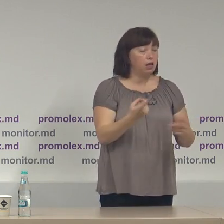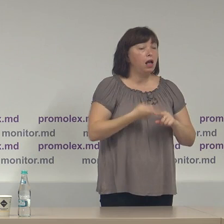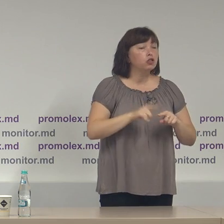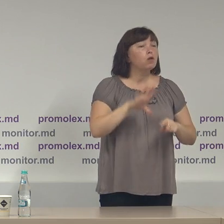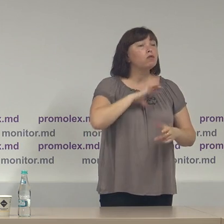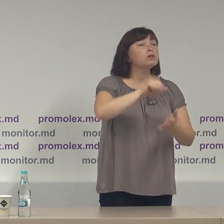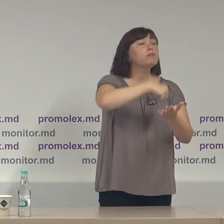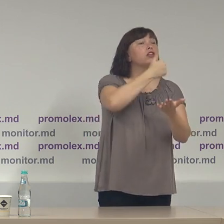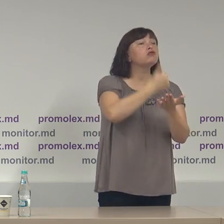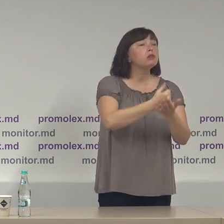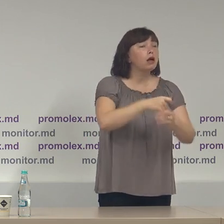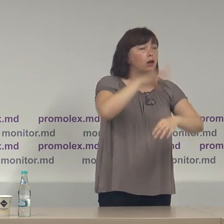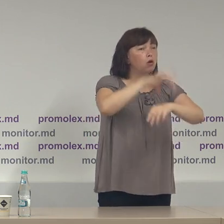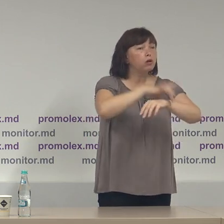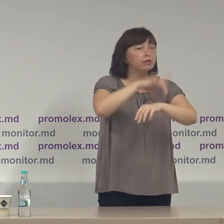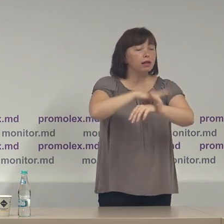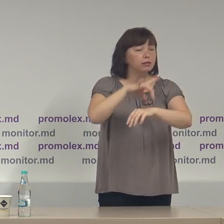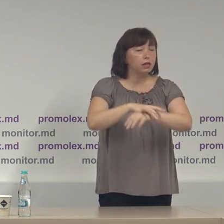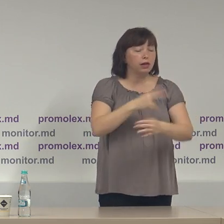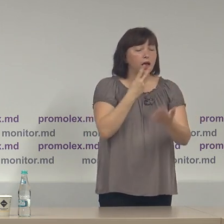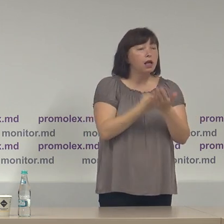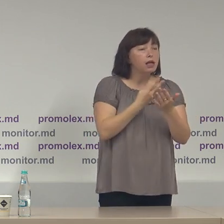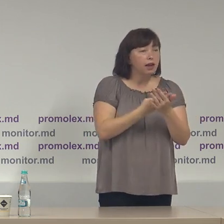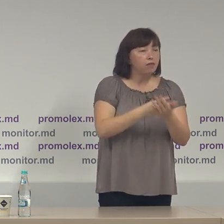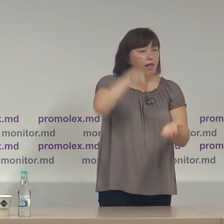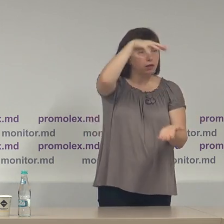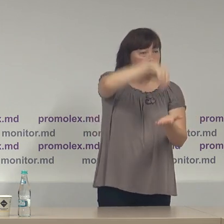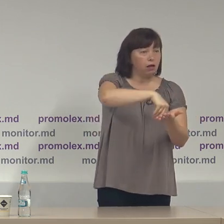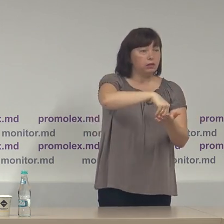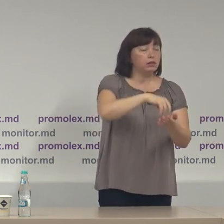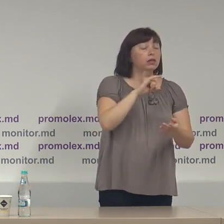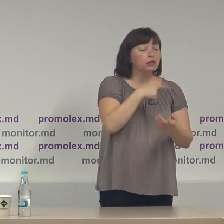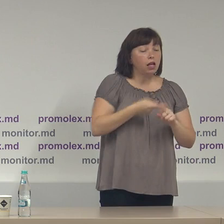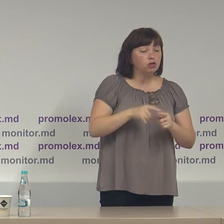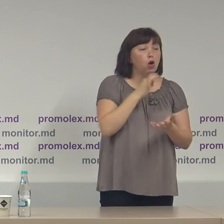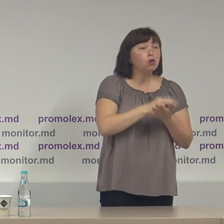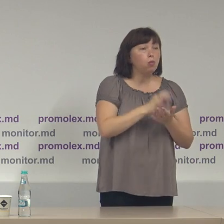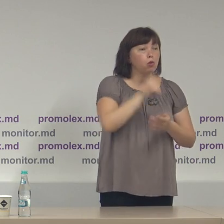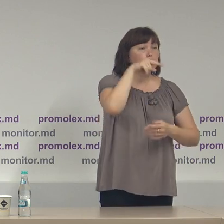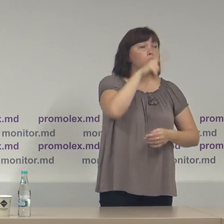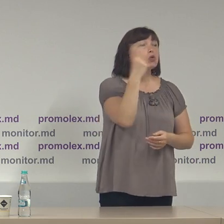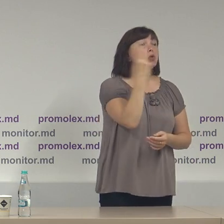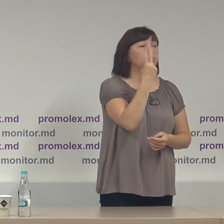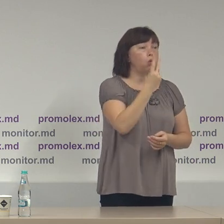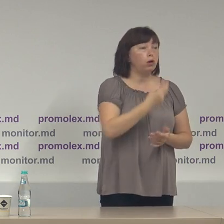fost principalele constatări reflectate în raportul numărul 2 din